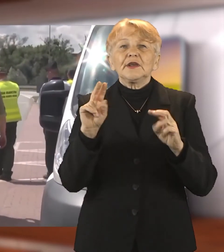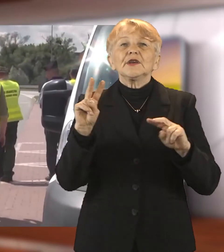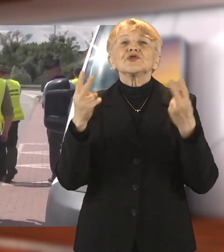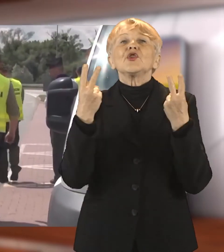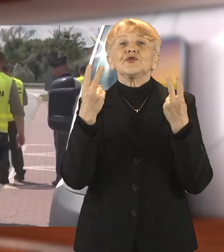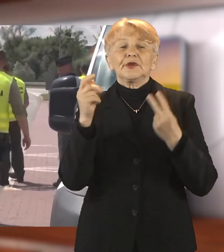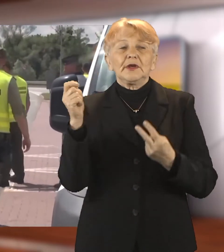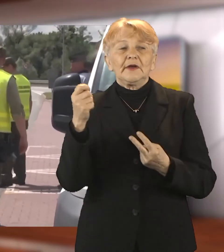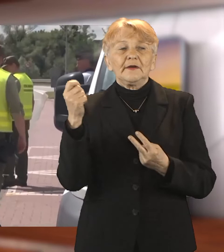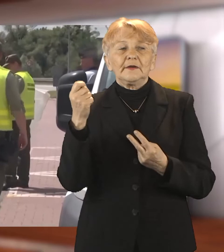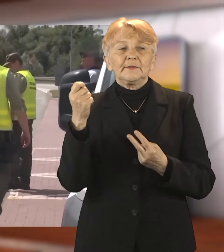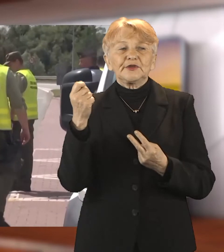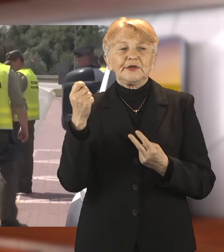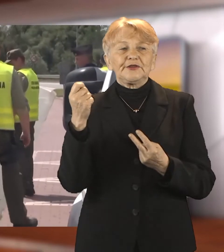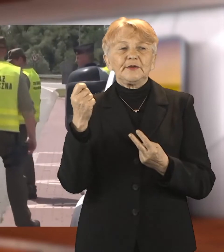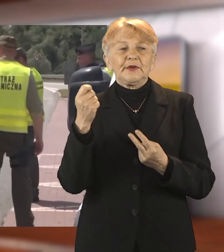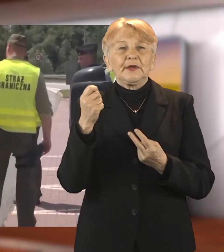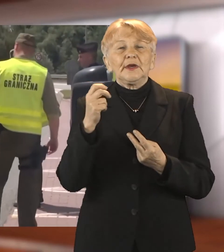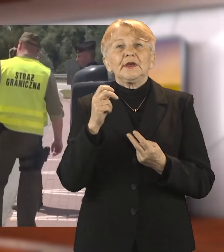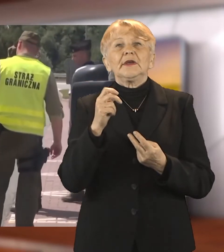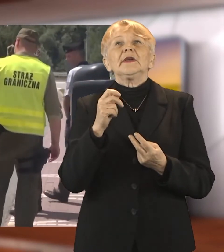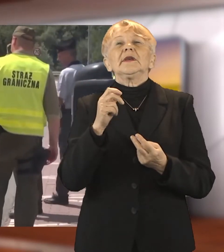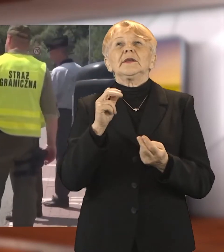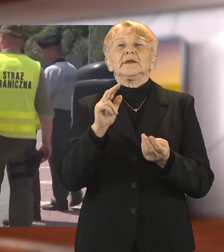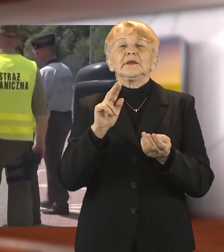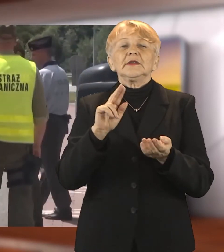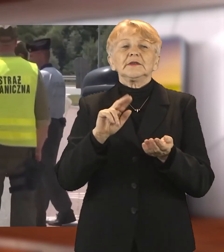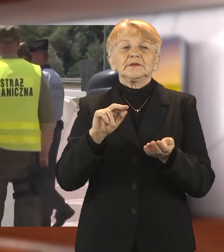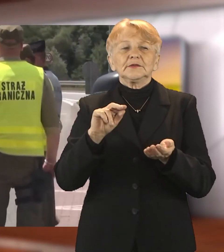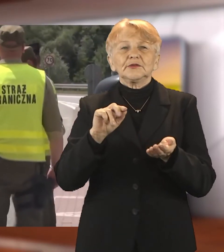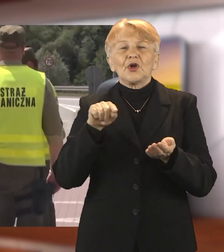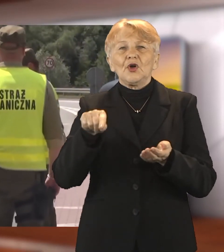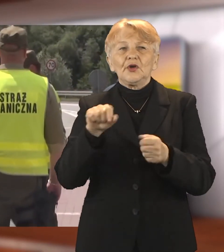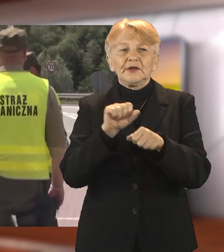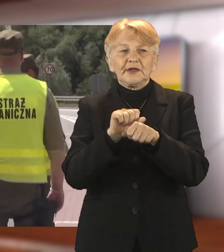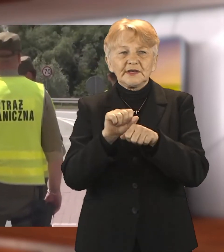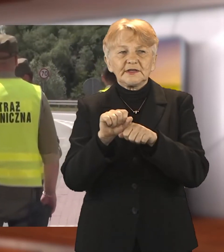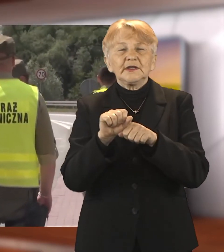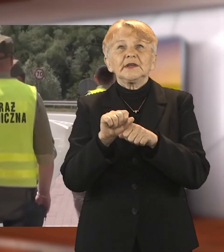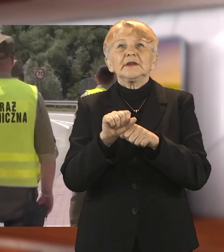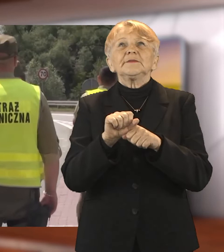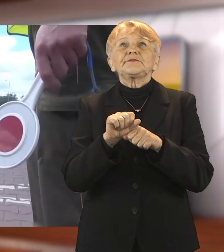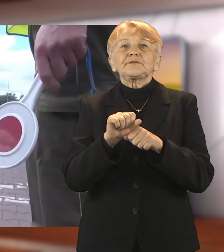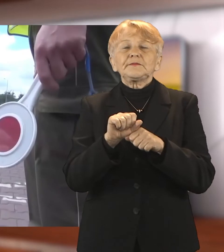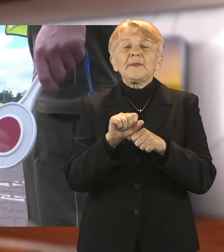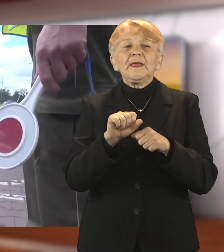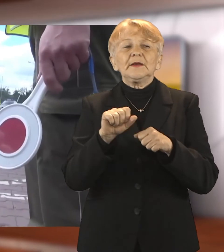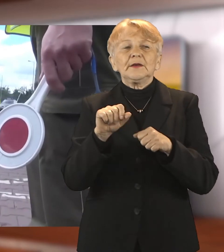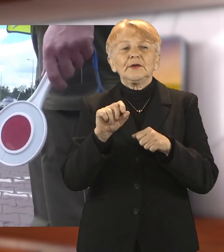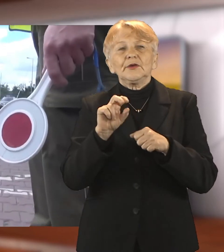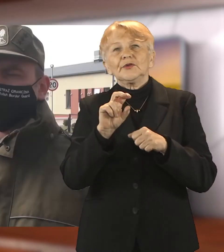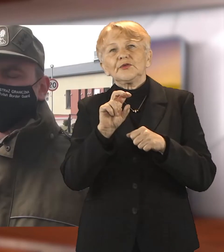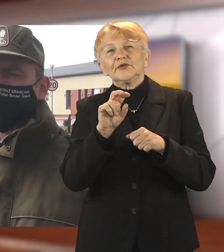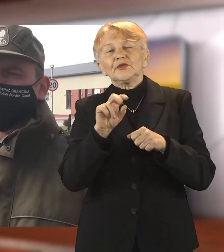kierowania na kwarantannę po przyjeździe do Polski. Według nowych zasad trafi na nią każdy niezależnie od tego czy przejedzie ze strefy Schengen czy